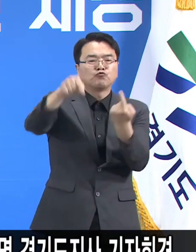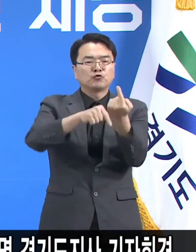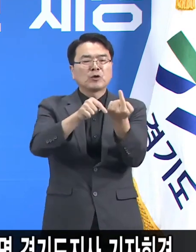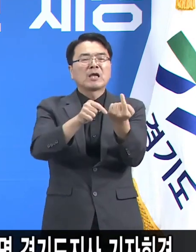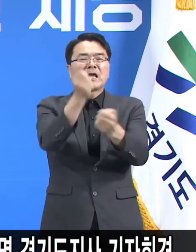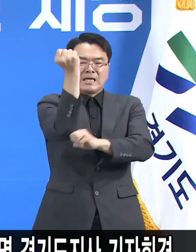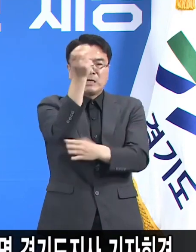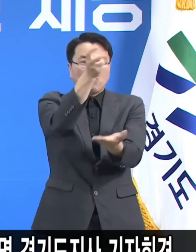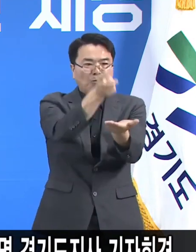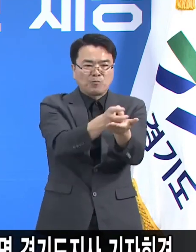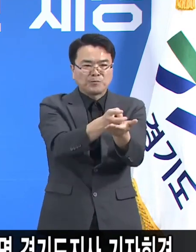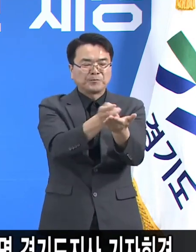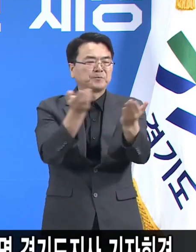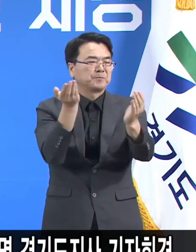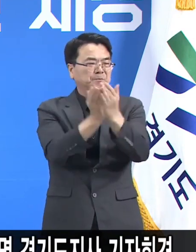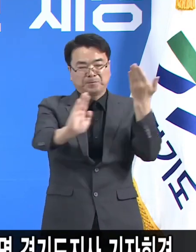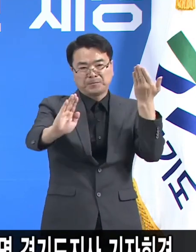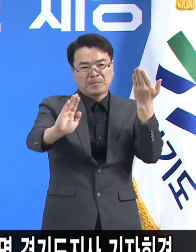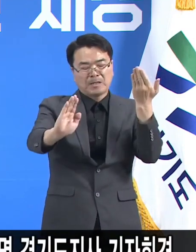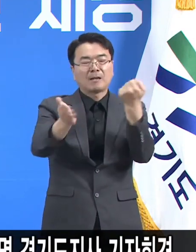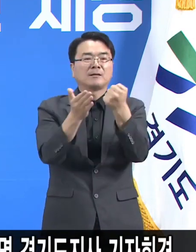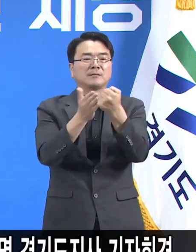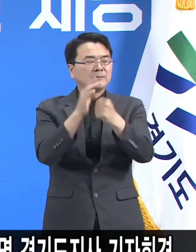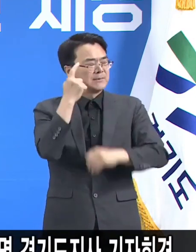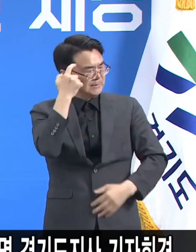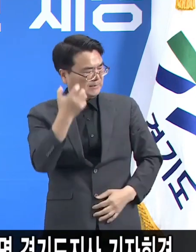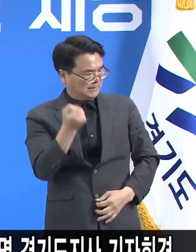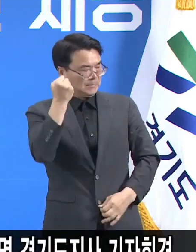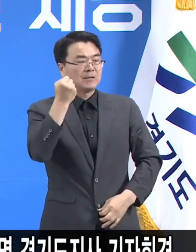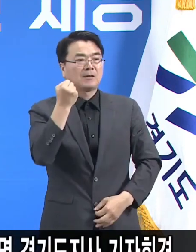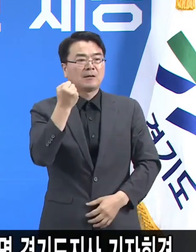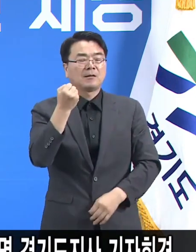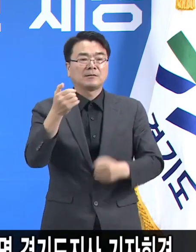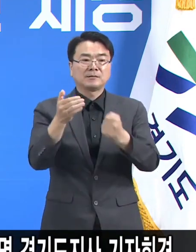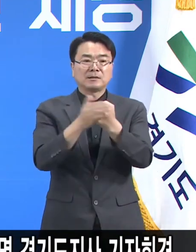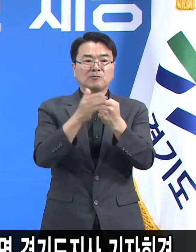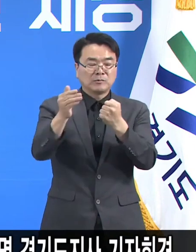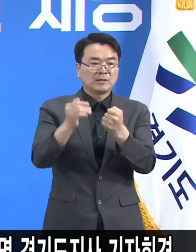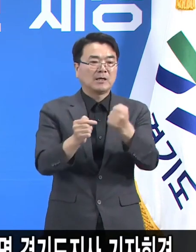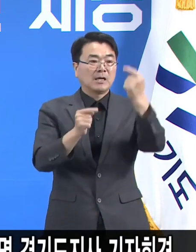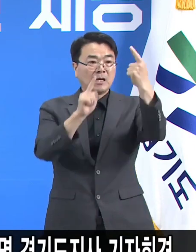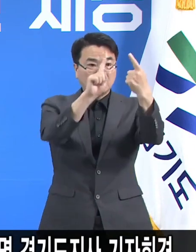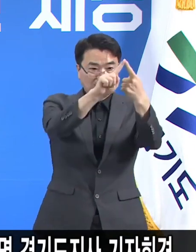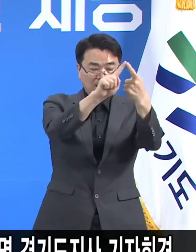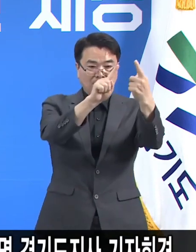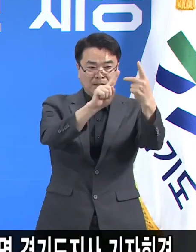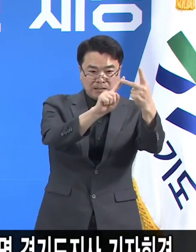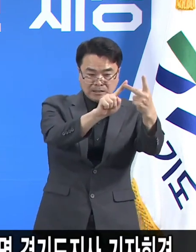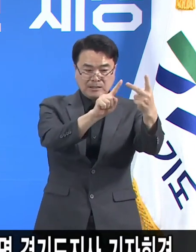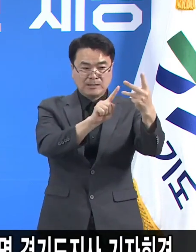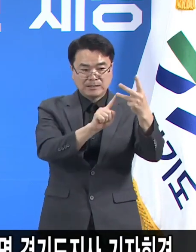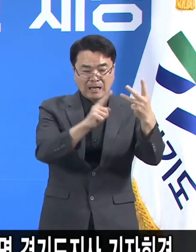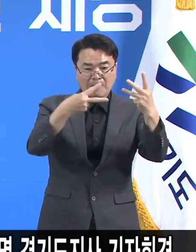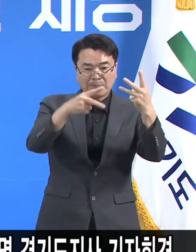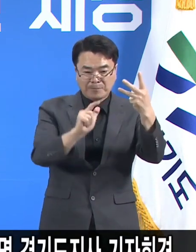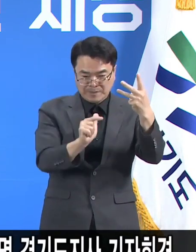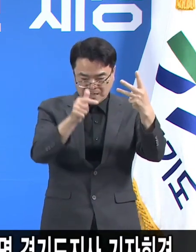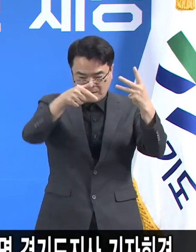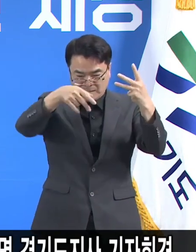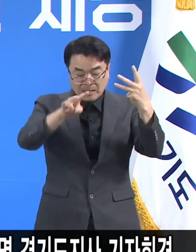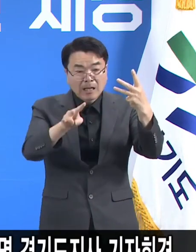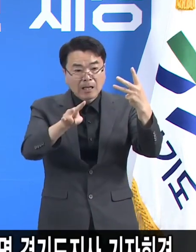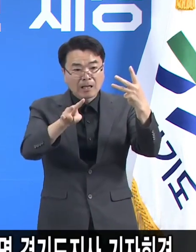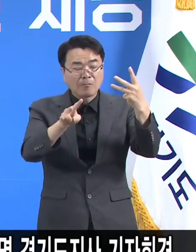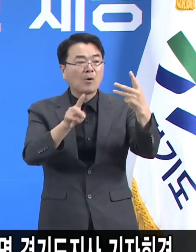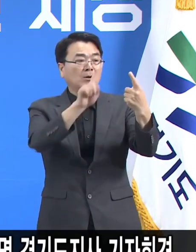않는다라는 생각을 가지고 있습니다. 그래서 3단계 금지명령에 따른